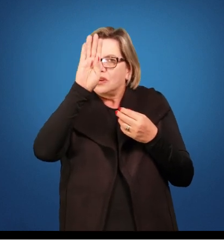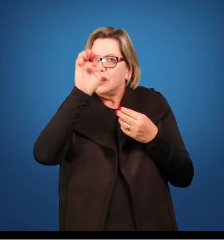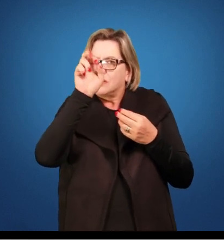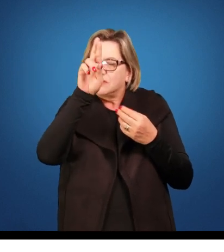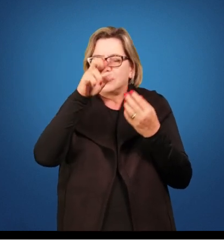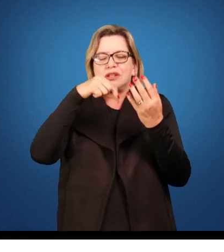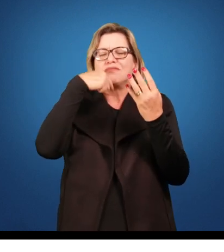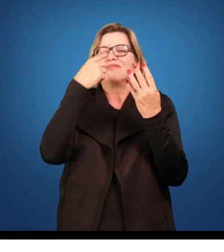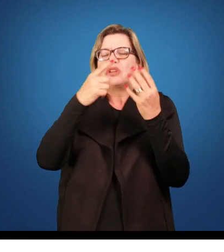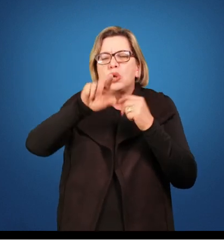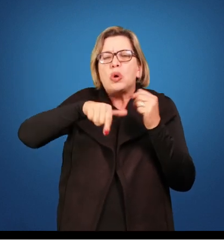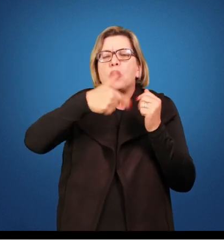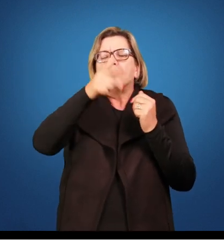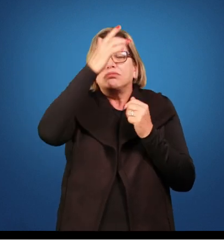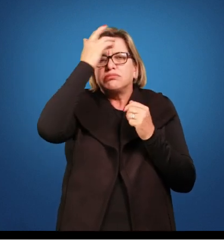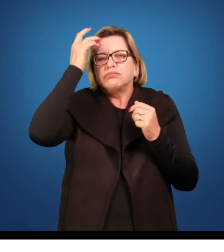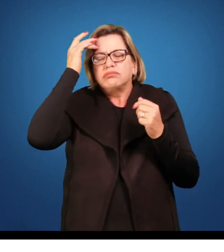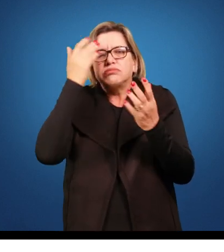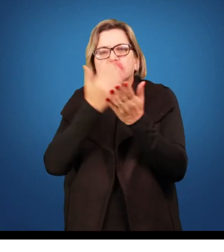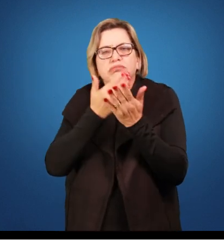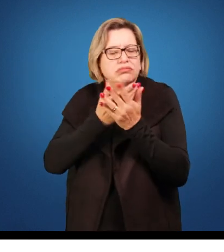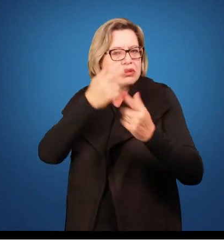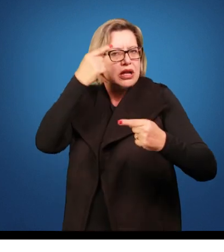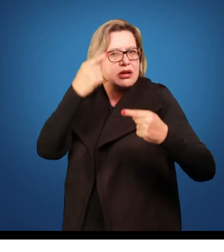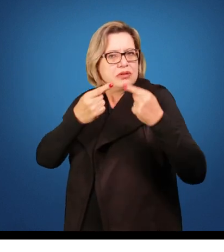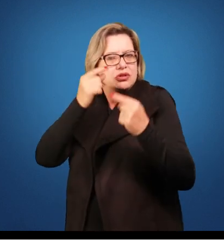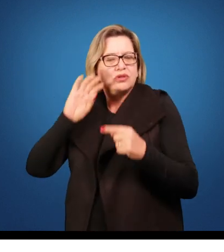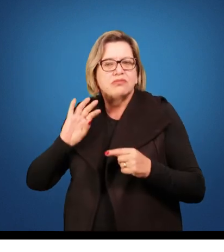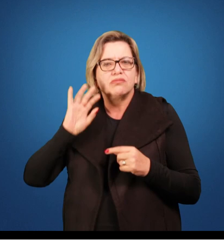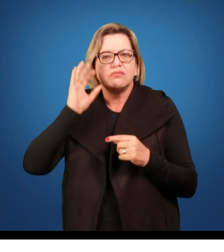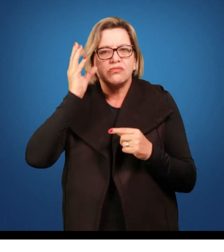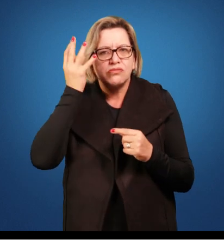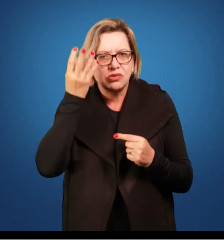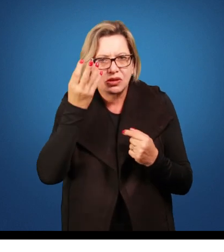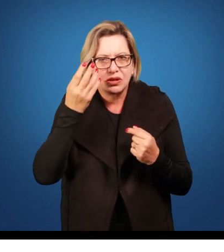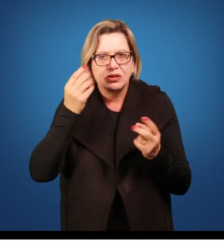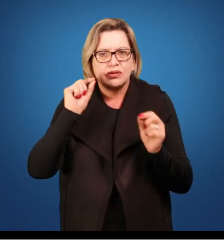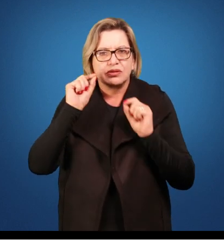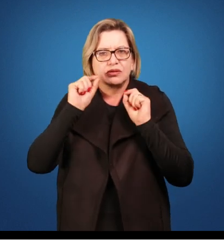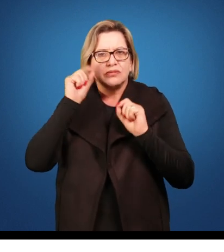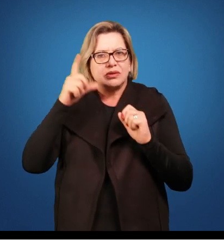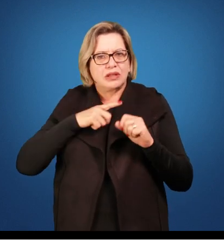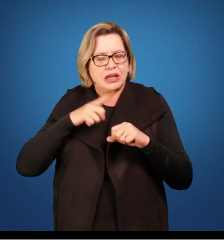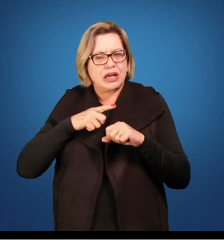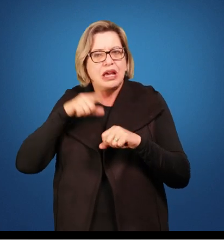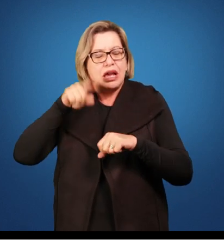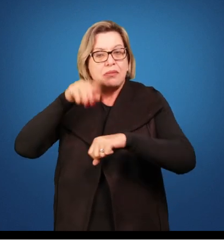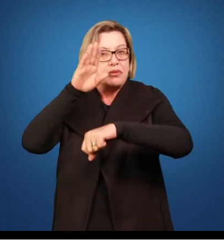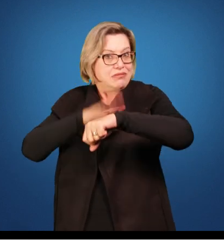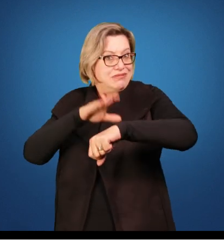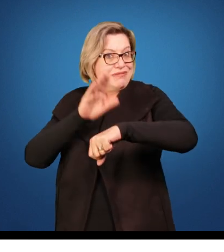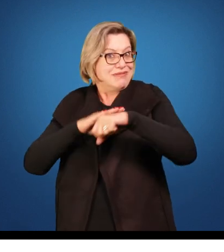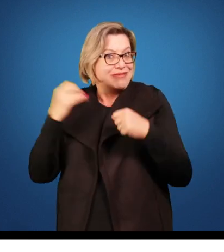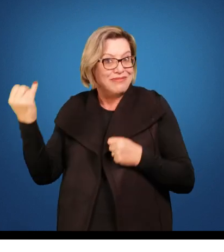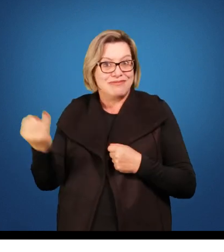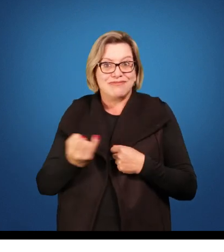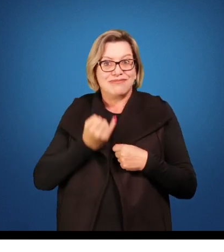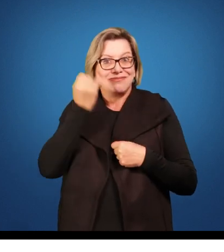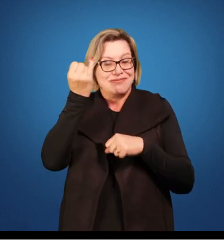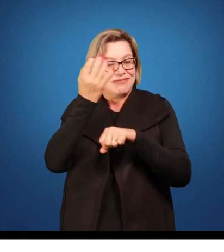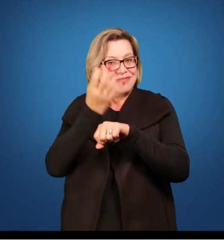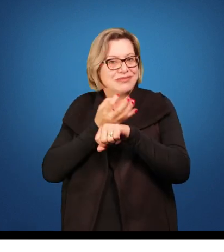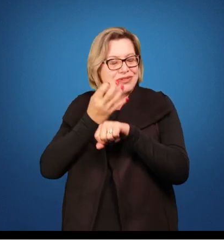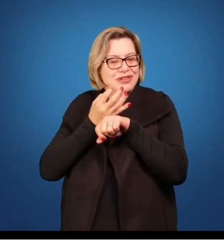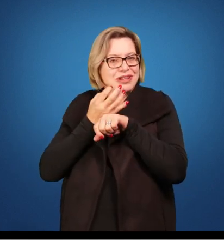instituições, todos os seus fenômenos. Vai ser um momento rico da disciplina, a gente vai trabalhar um